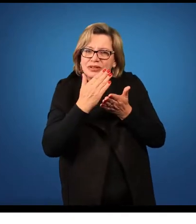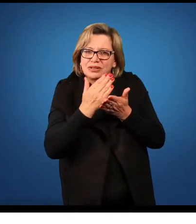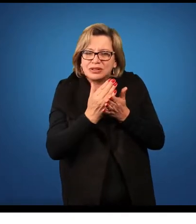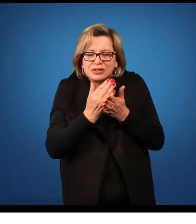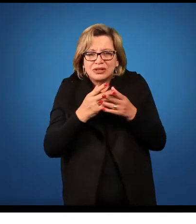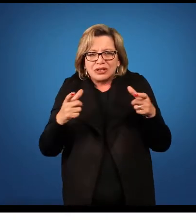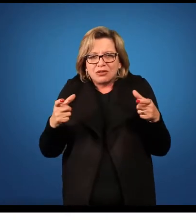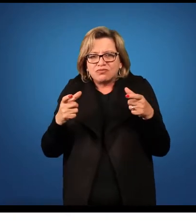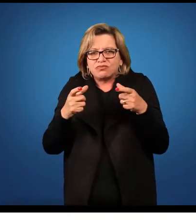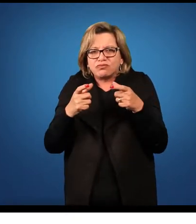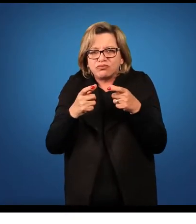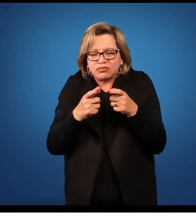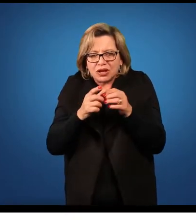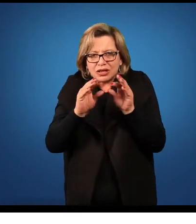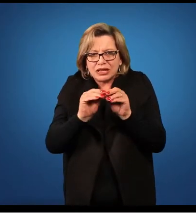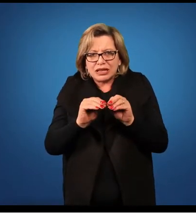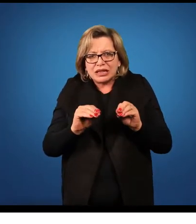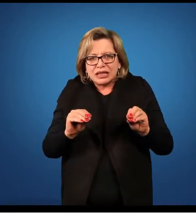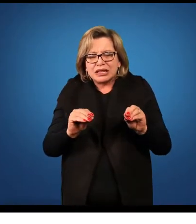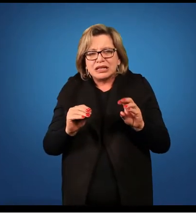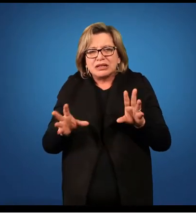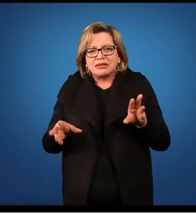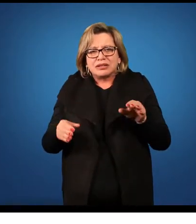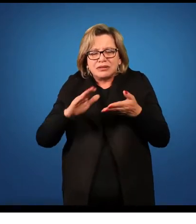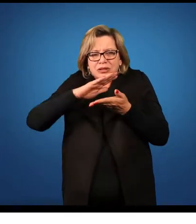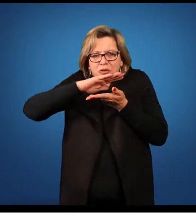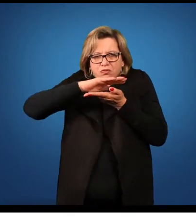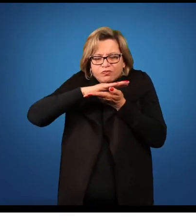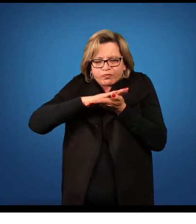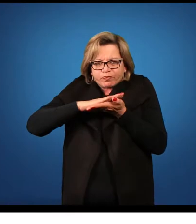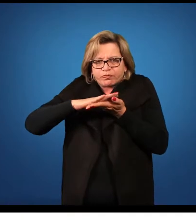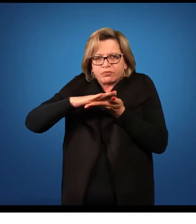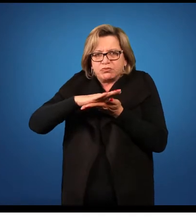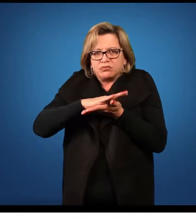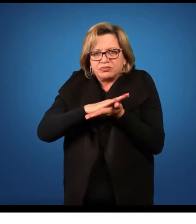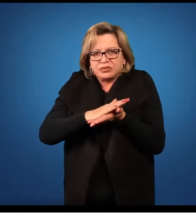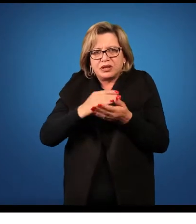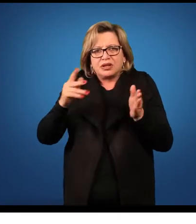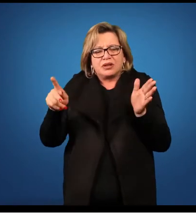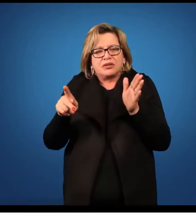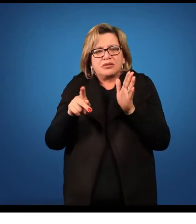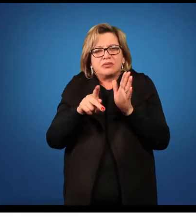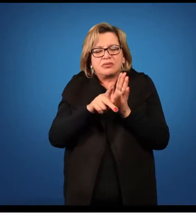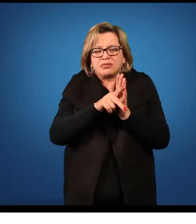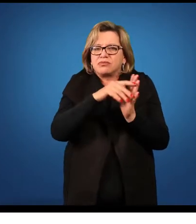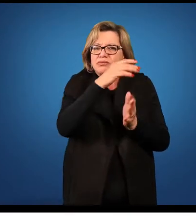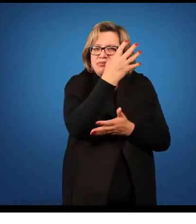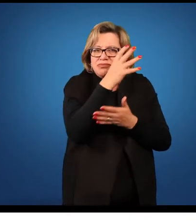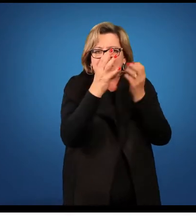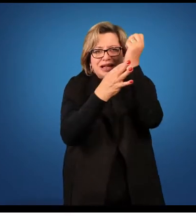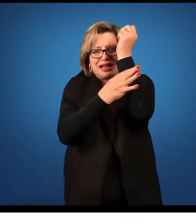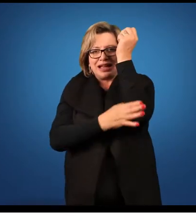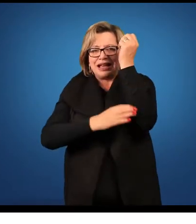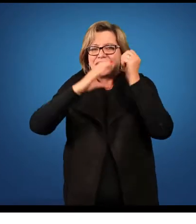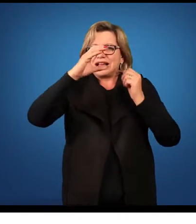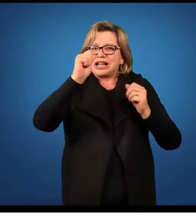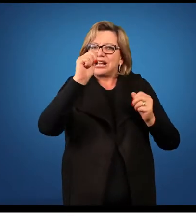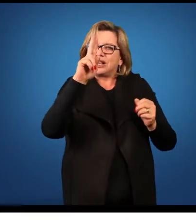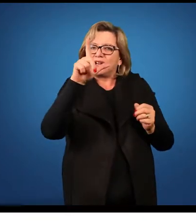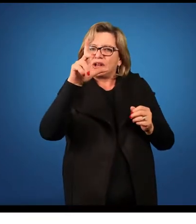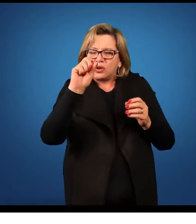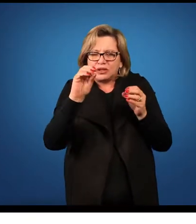da redução, da simplificação, do achatamento de estruturas caulinares que foram sendo